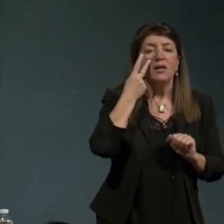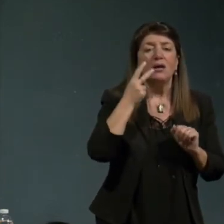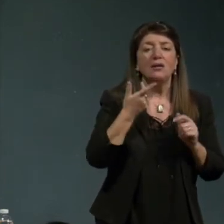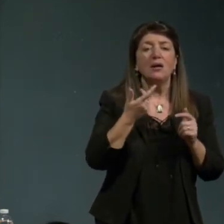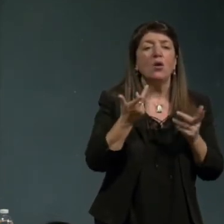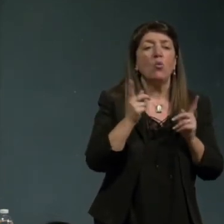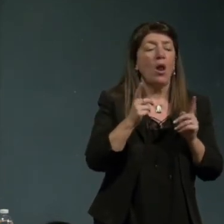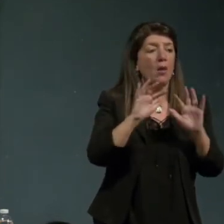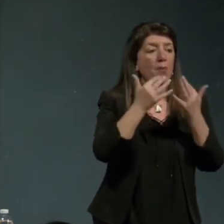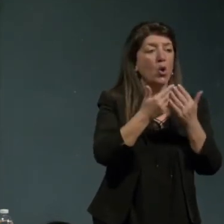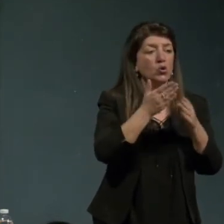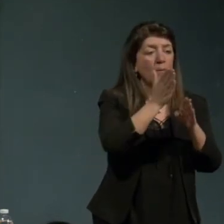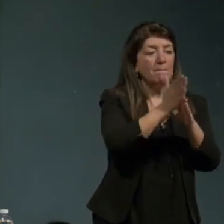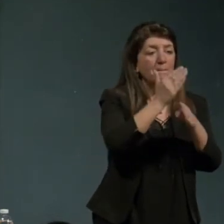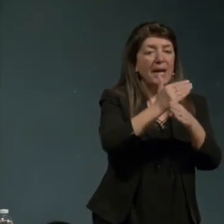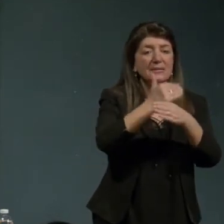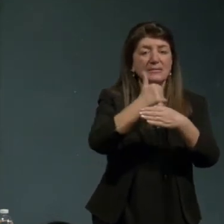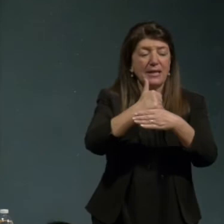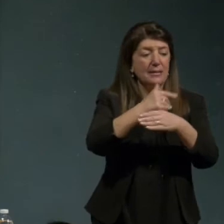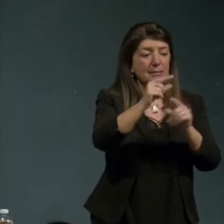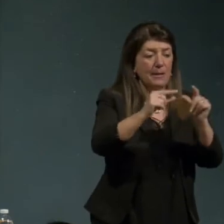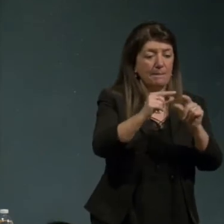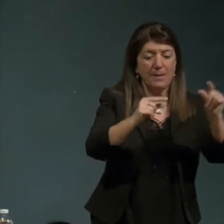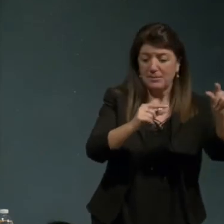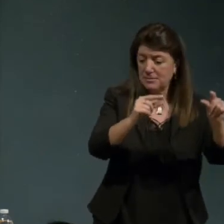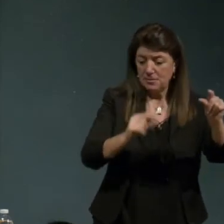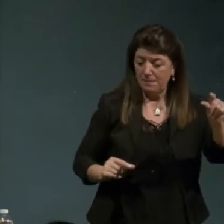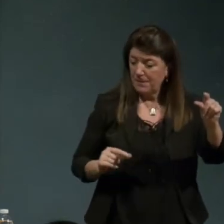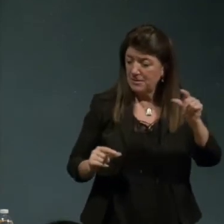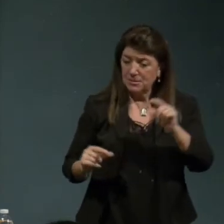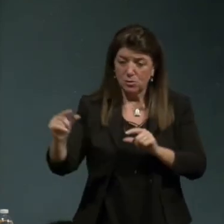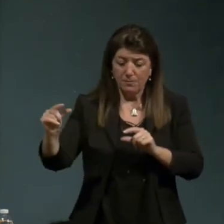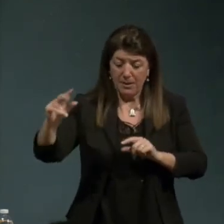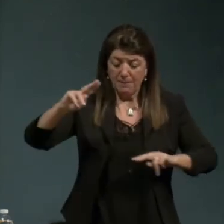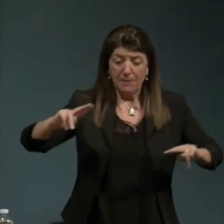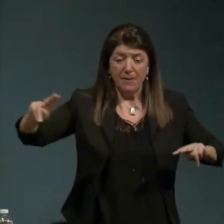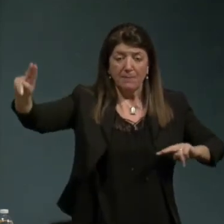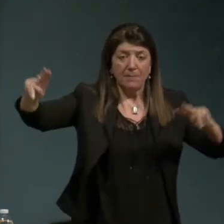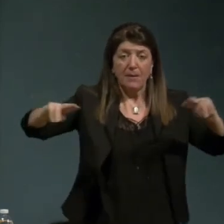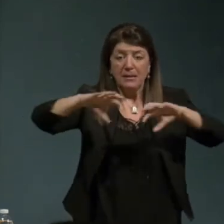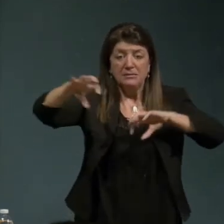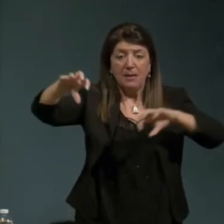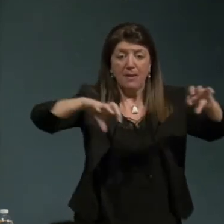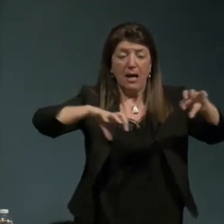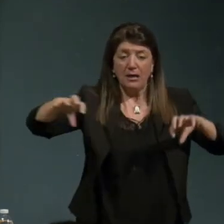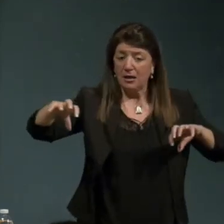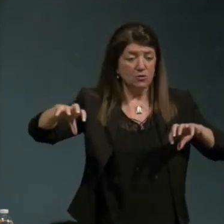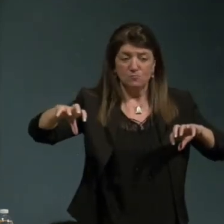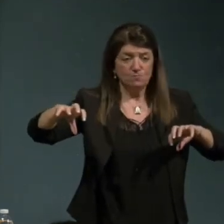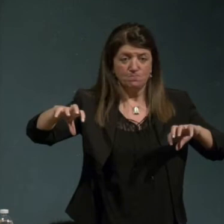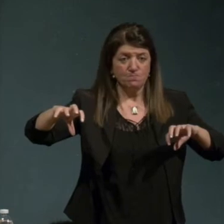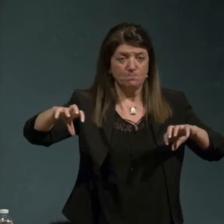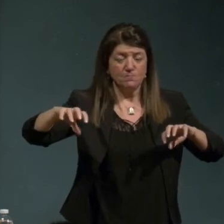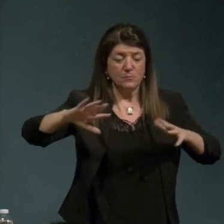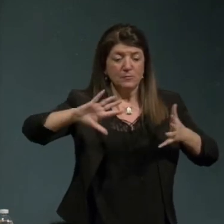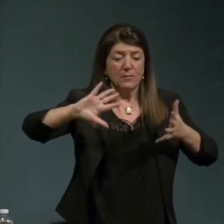infatti la mondializzazione è l'interazione permanente dei fattori